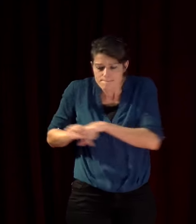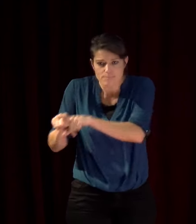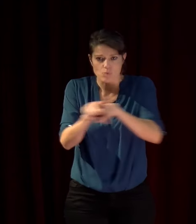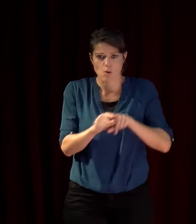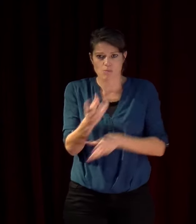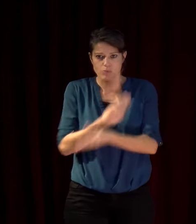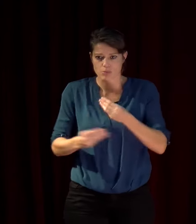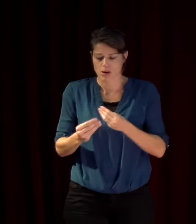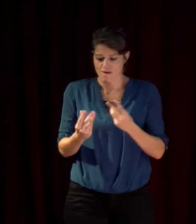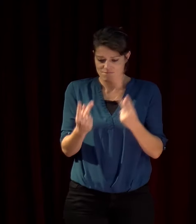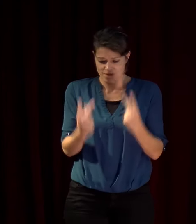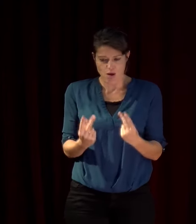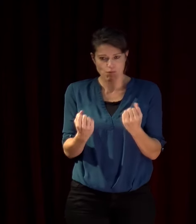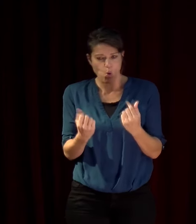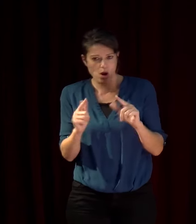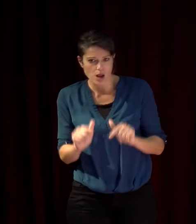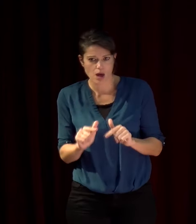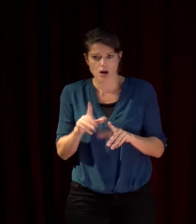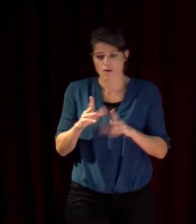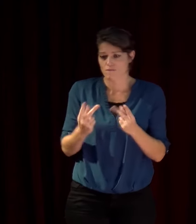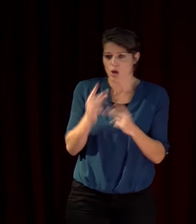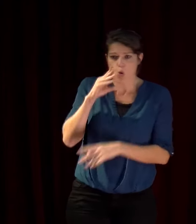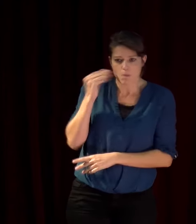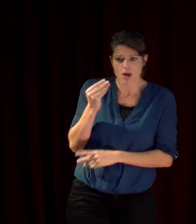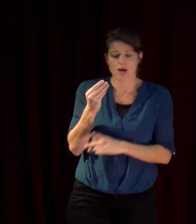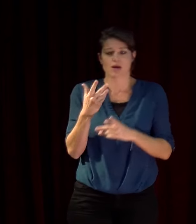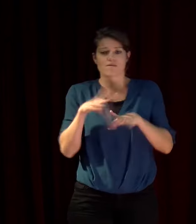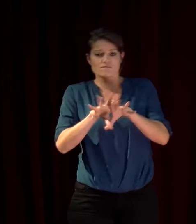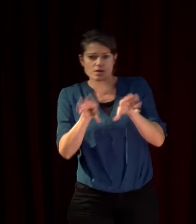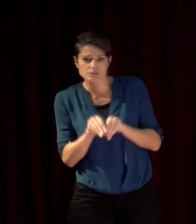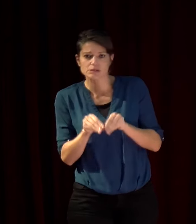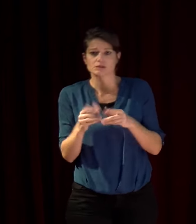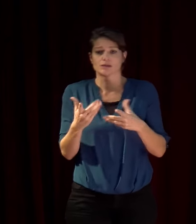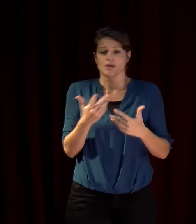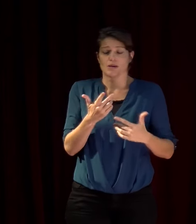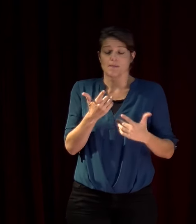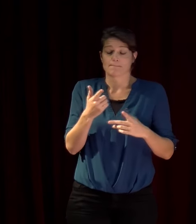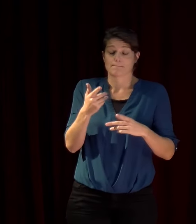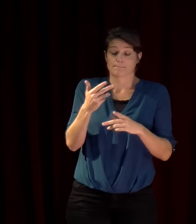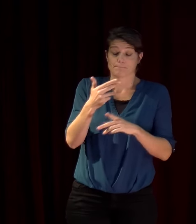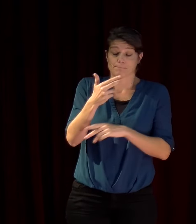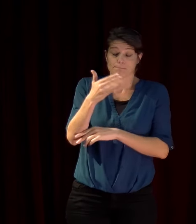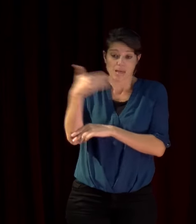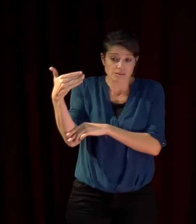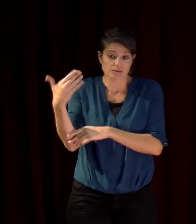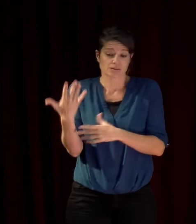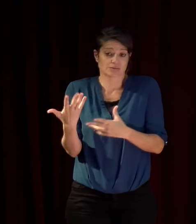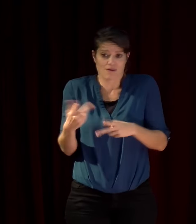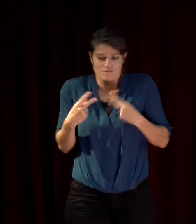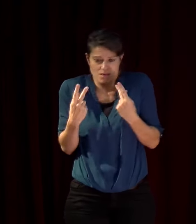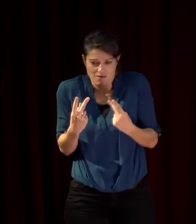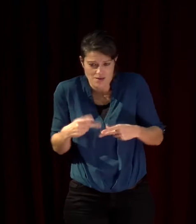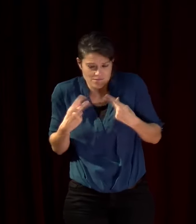de la famille de la patrie du travail de la vie et ça aucun à mon sens